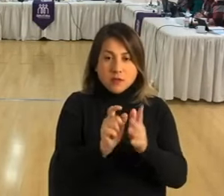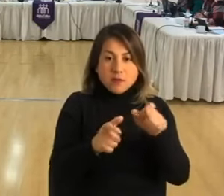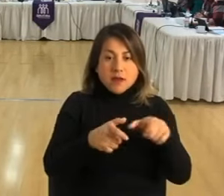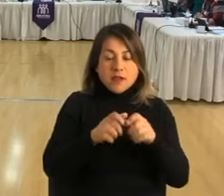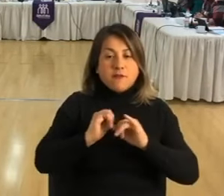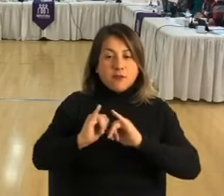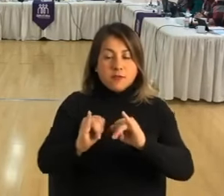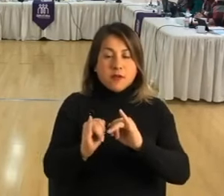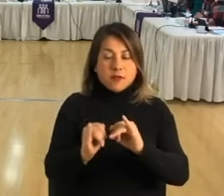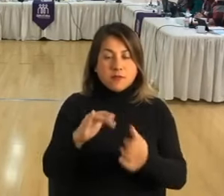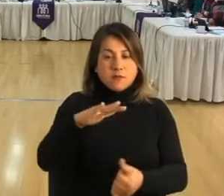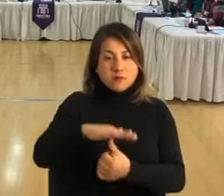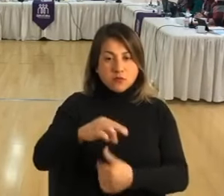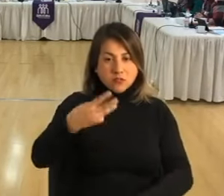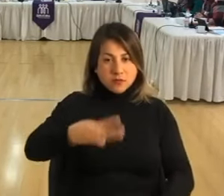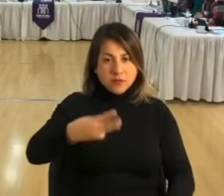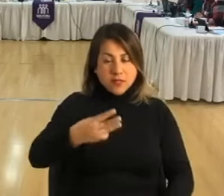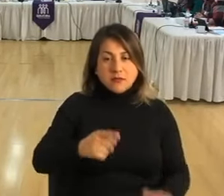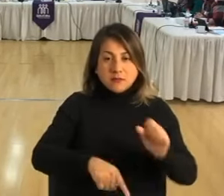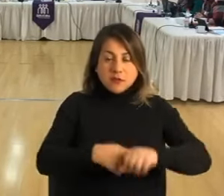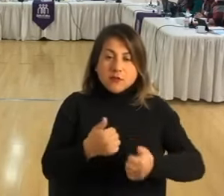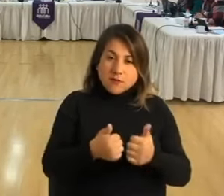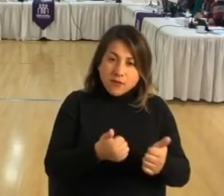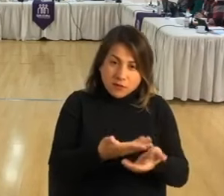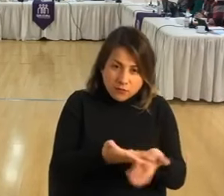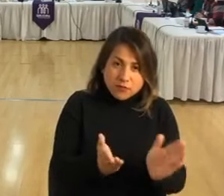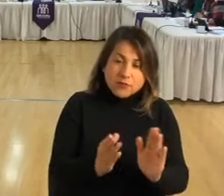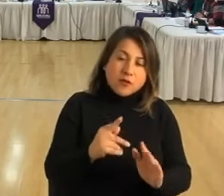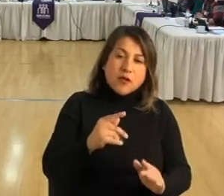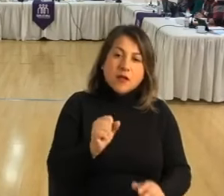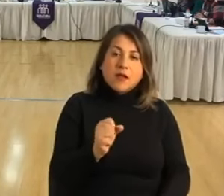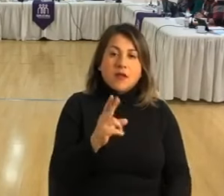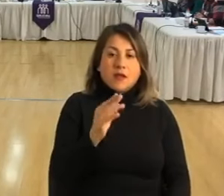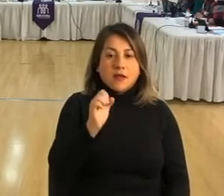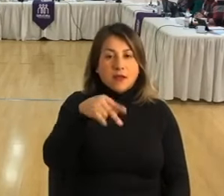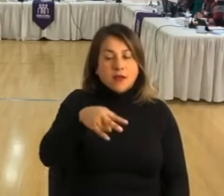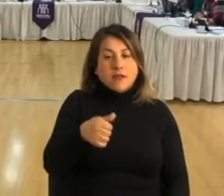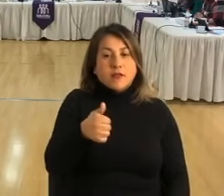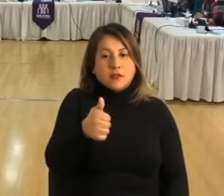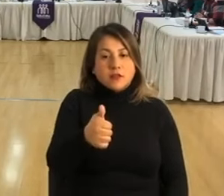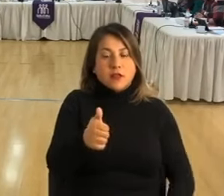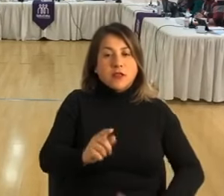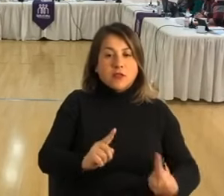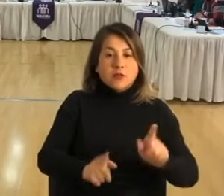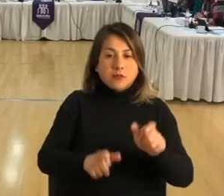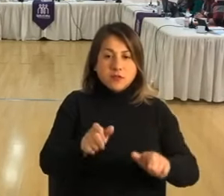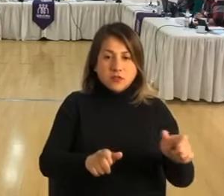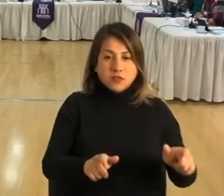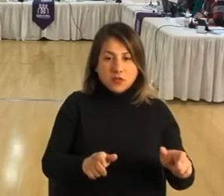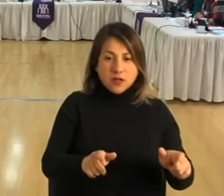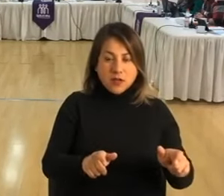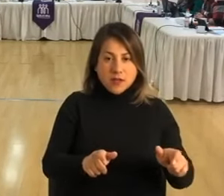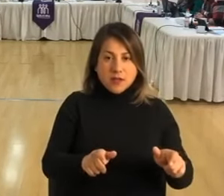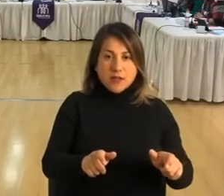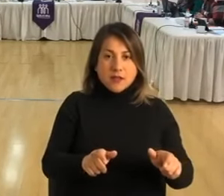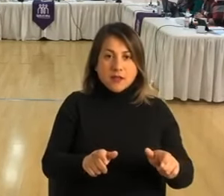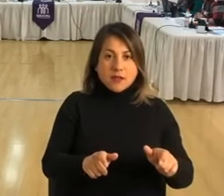Municipal. Esperando una buena acogida, se despide lentamente Karen Araya Aranda, directora de gestión de las personas de municipalidad y licitura.